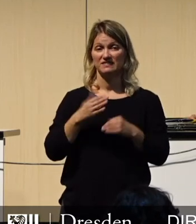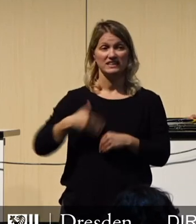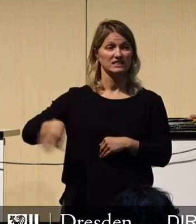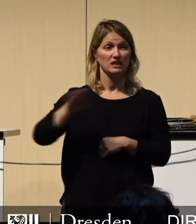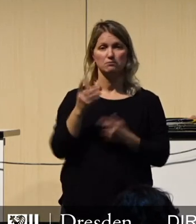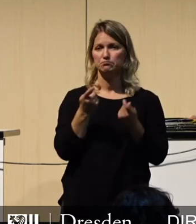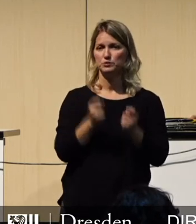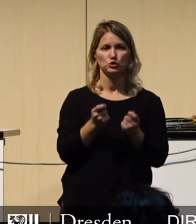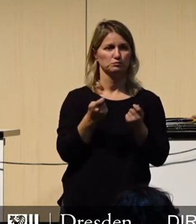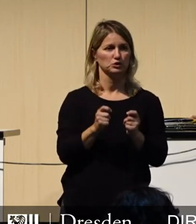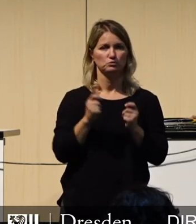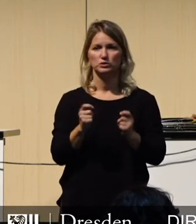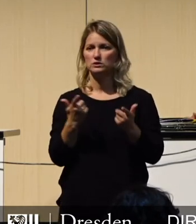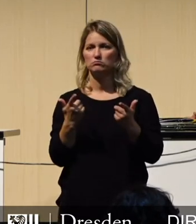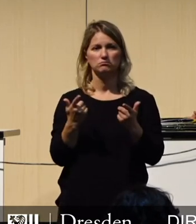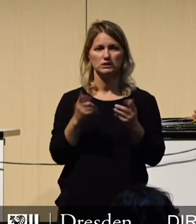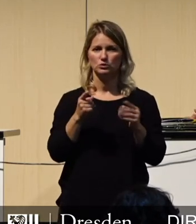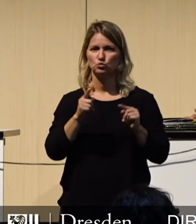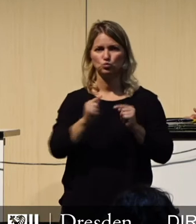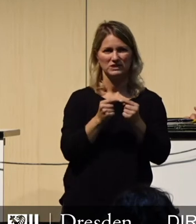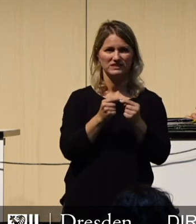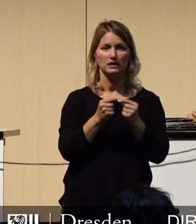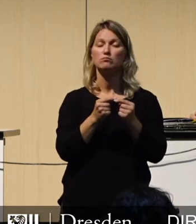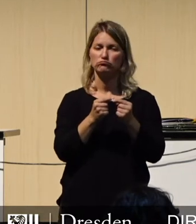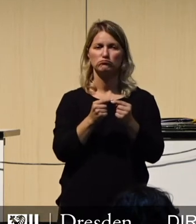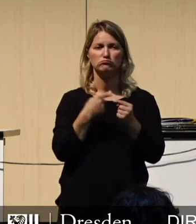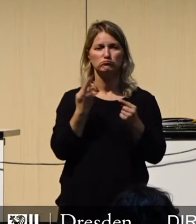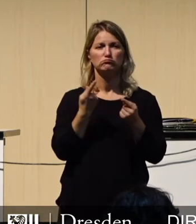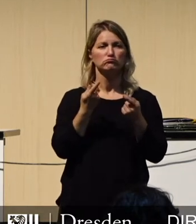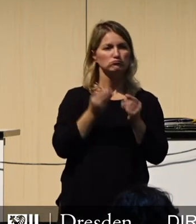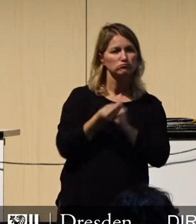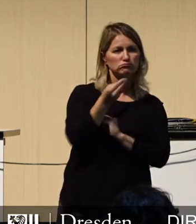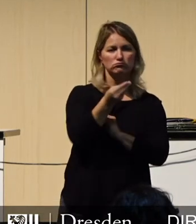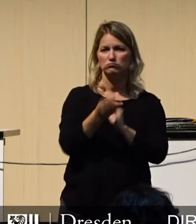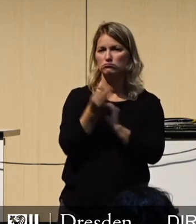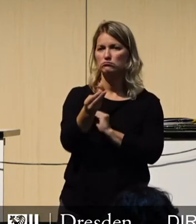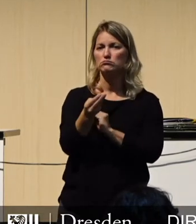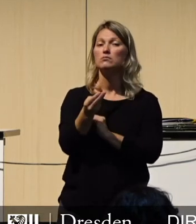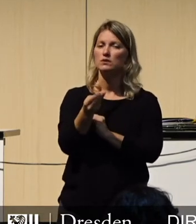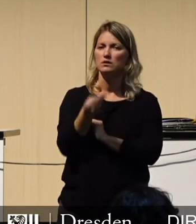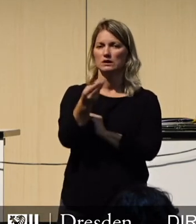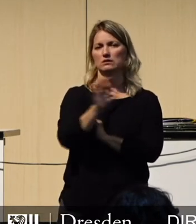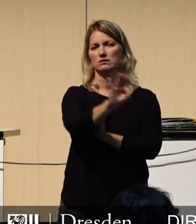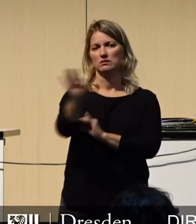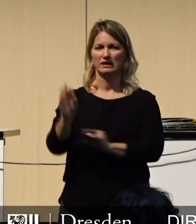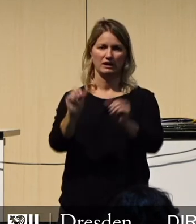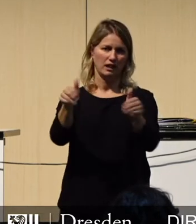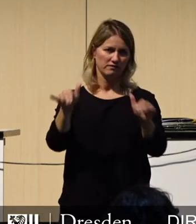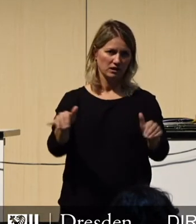Beschlüssen Unterstützungen und Erleichterungen auf den Weg gebracht, die den Menschen echte Hilfe geboten haben,